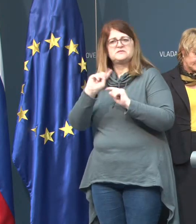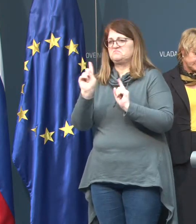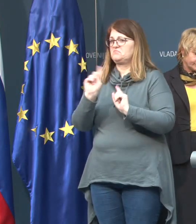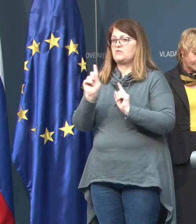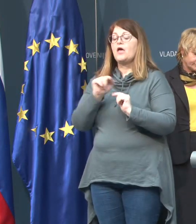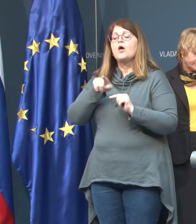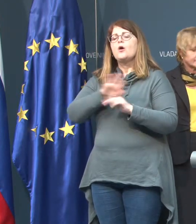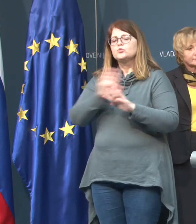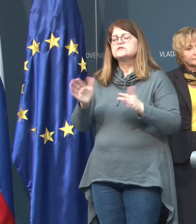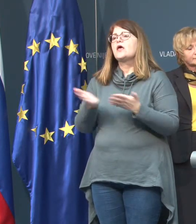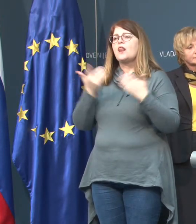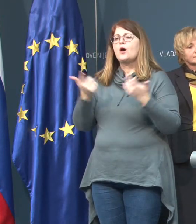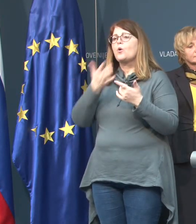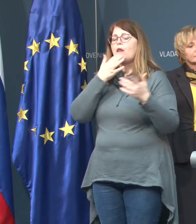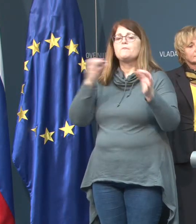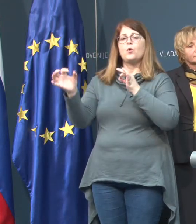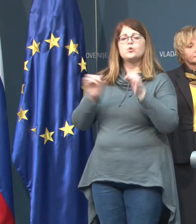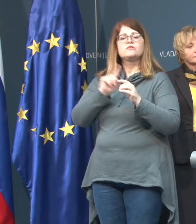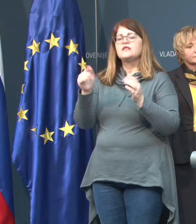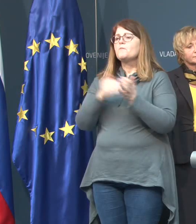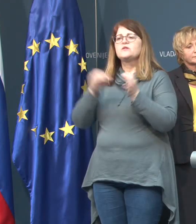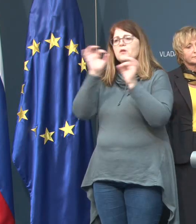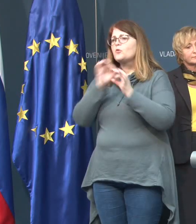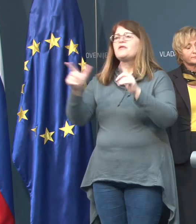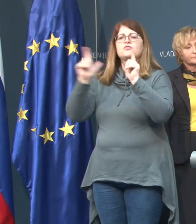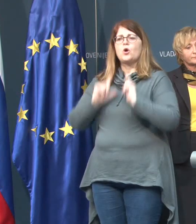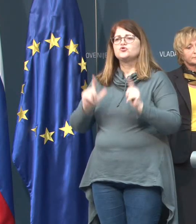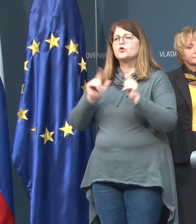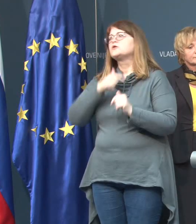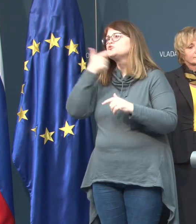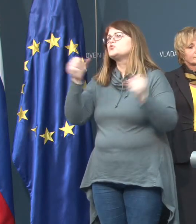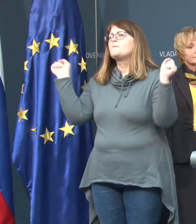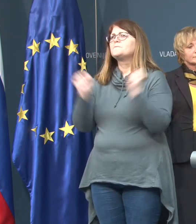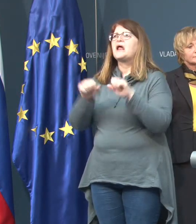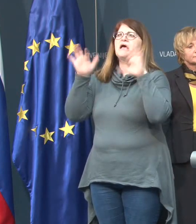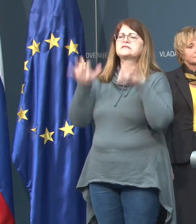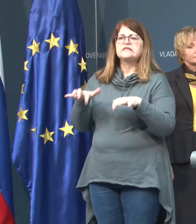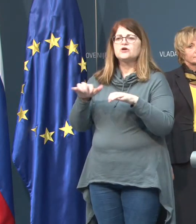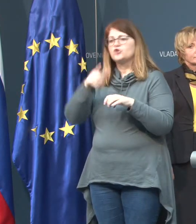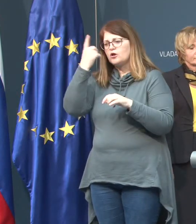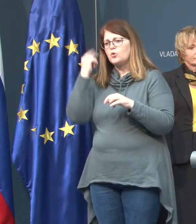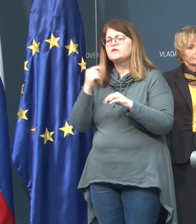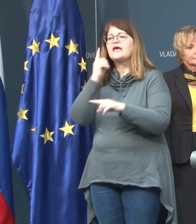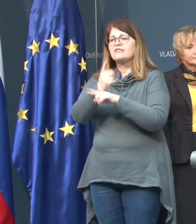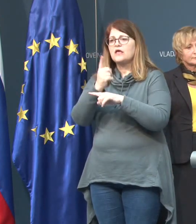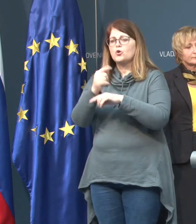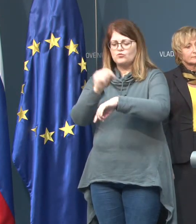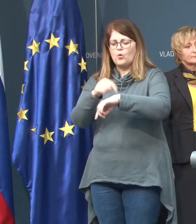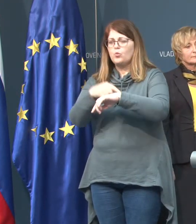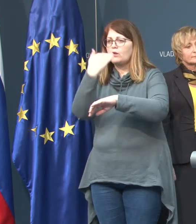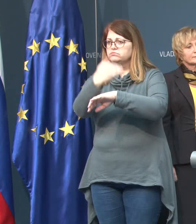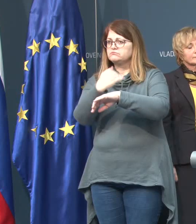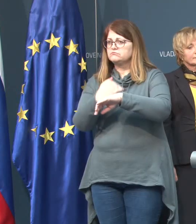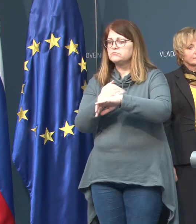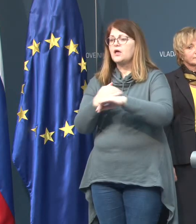ker ti vse se da lepo urediti. Ni potrebno nobeno čekanje na mrazu, na dežju, ker bolnike naročamo na testiranje,